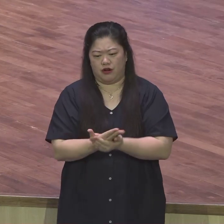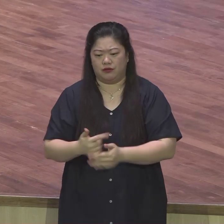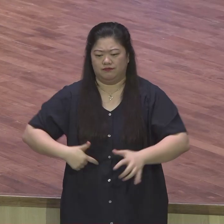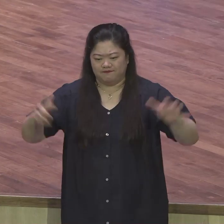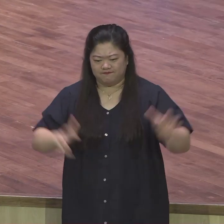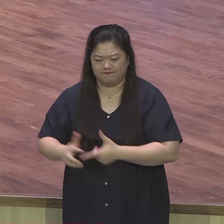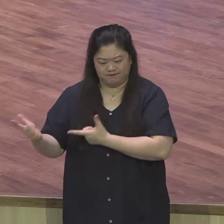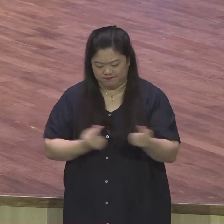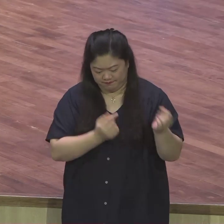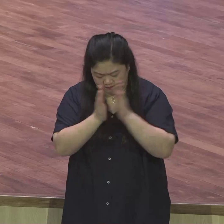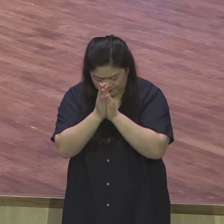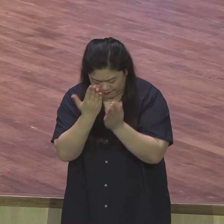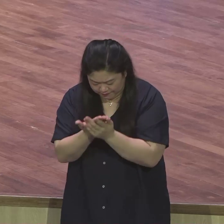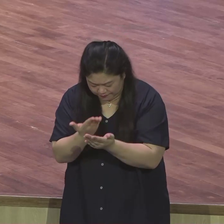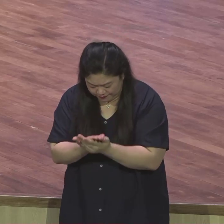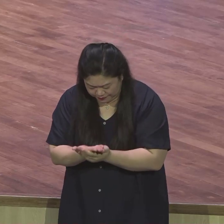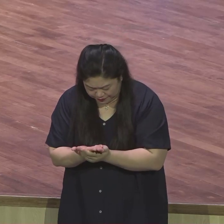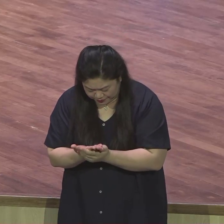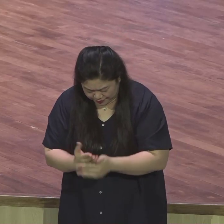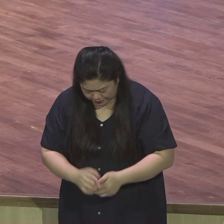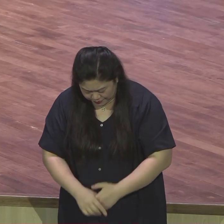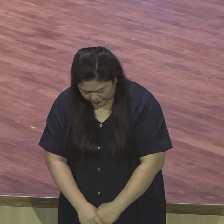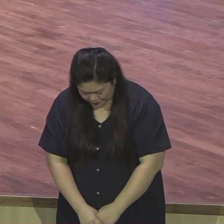주여 사례계수 우리 아버지 하나님 감사합니다